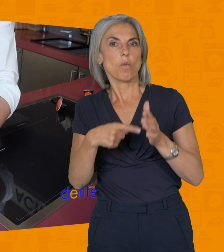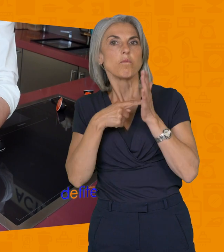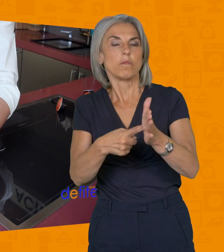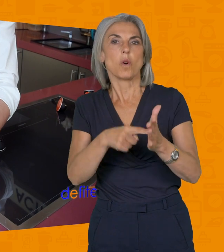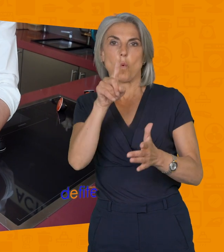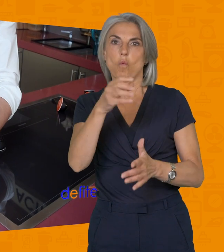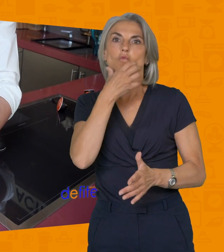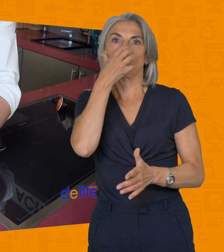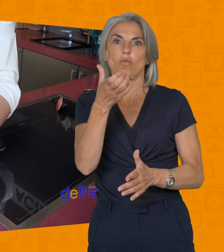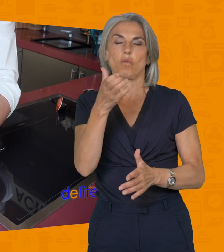Faites d'abord le lait.